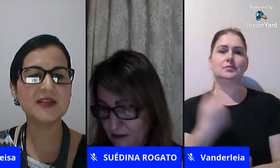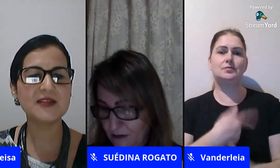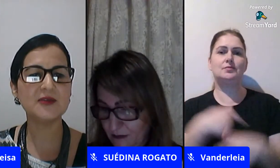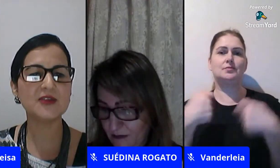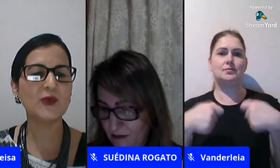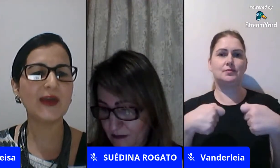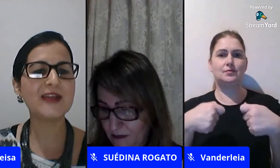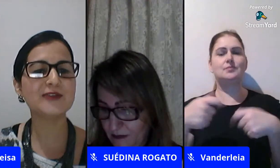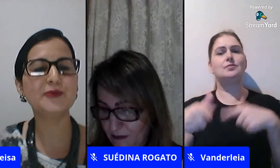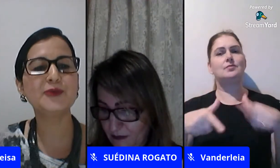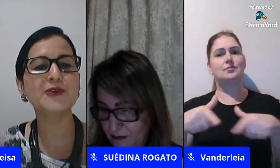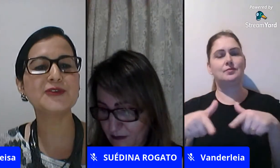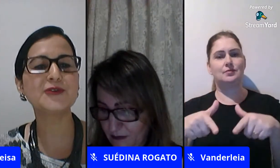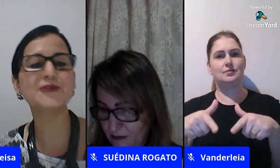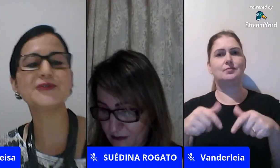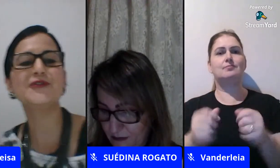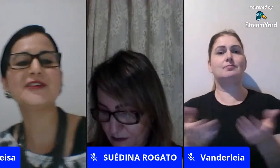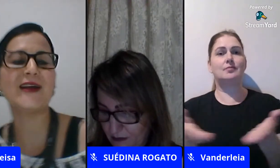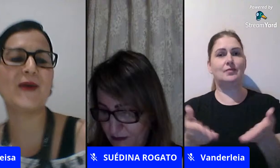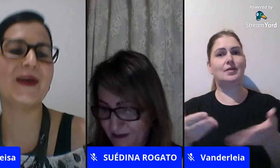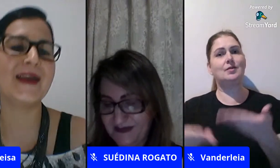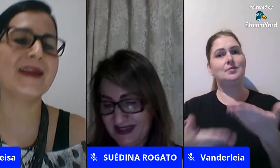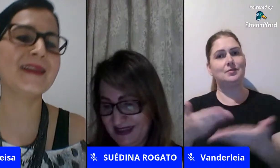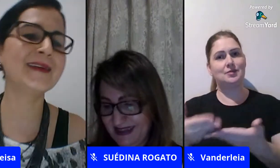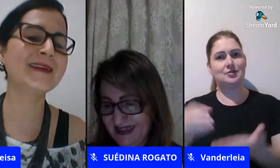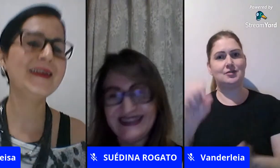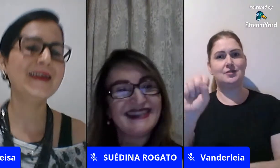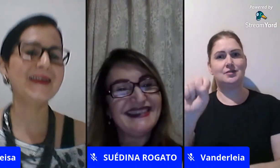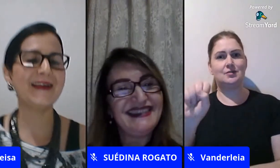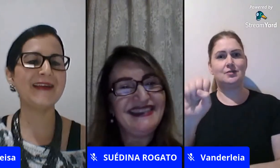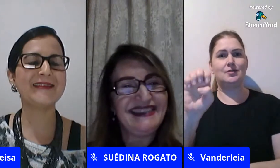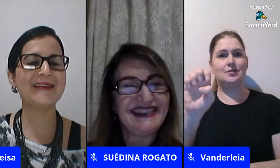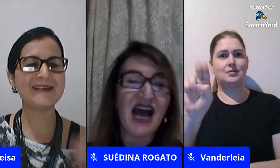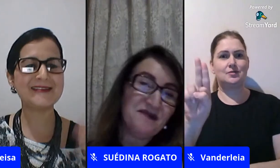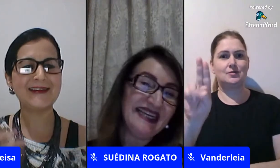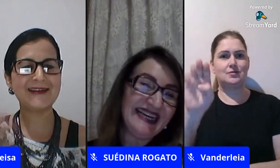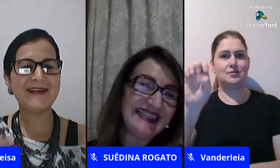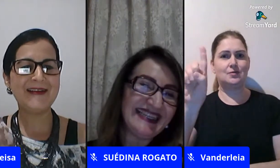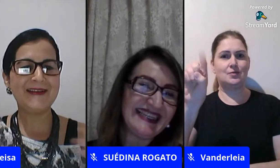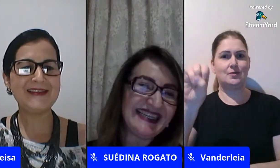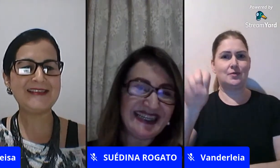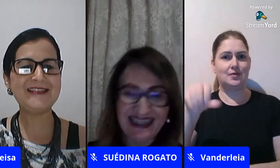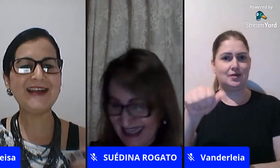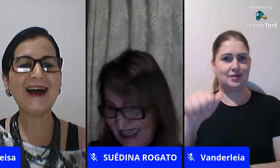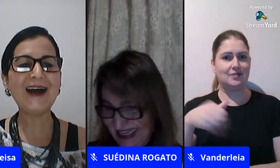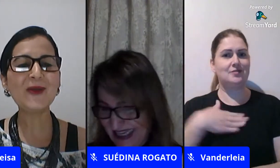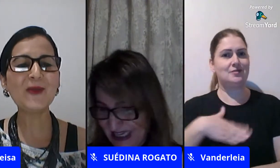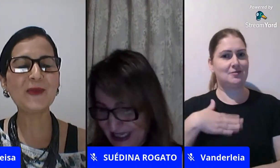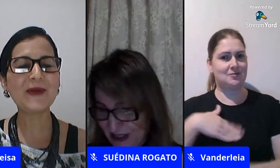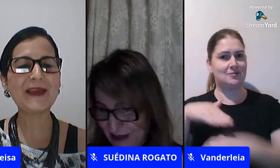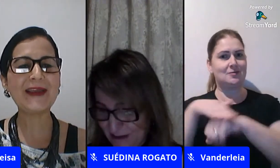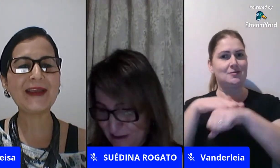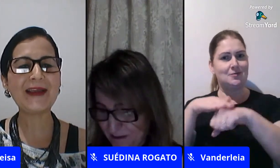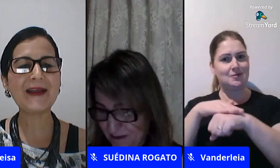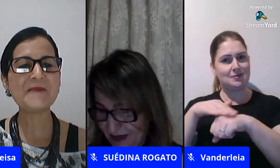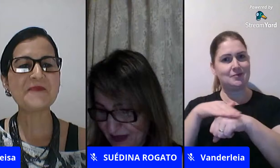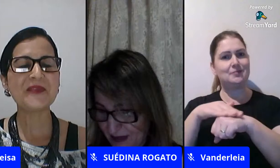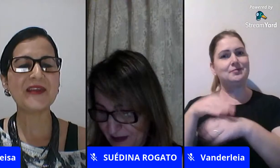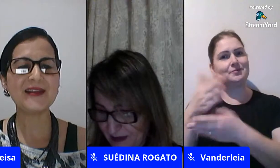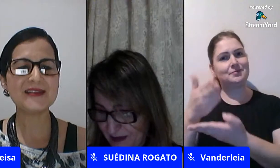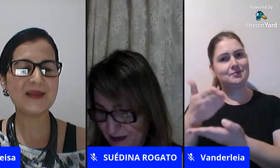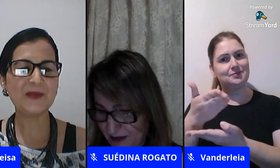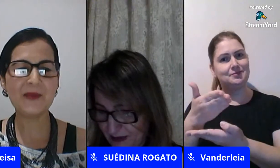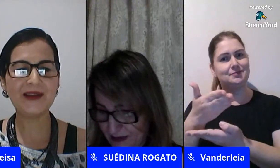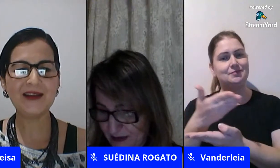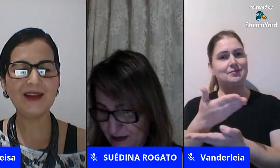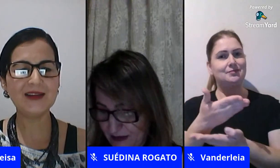eu agradeço também a mediação da Sueli foi muito gostoso conversar com ela tá nessa nesse diálogo